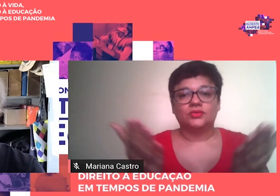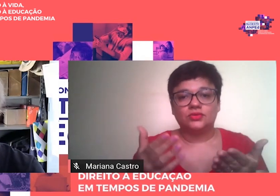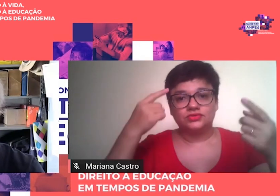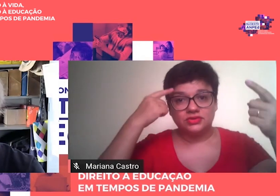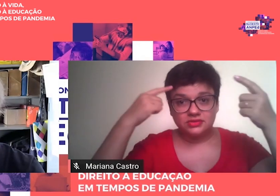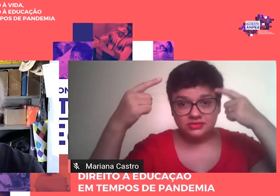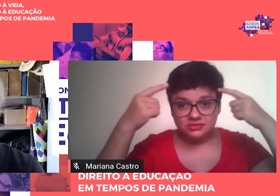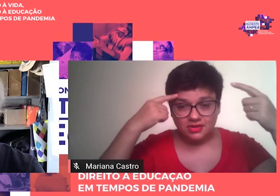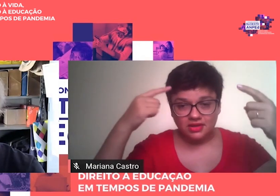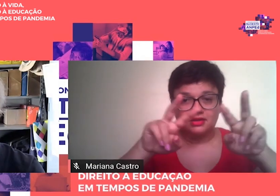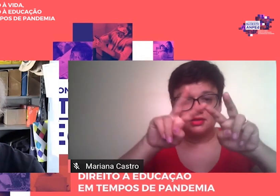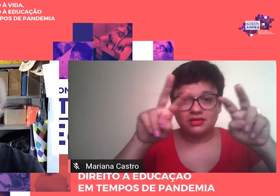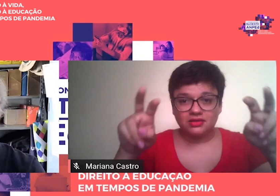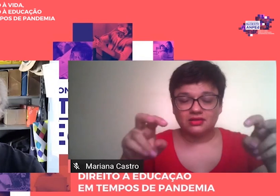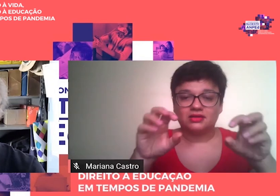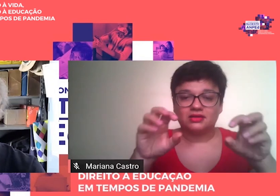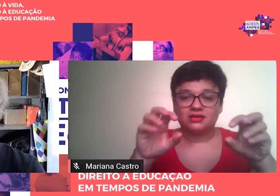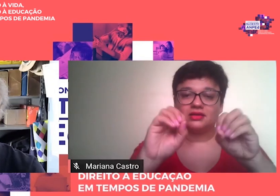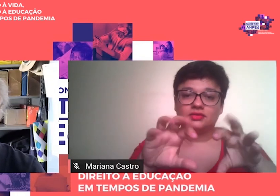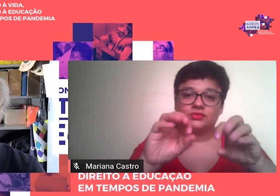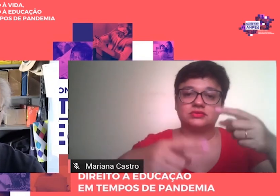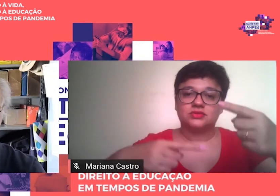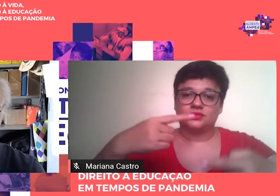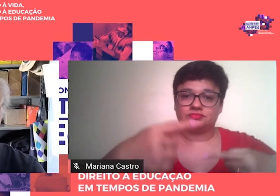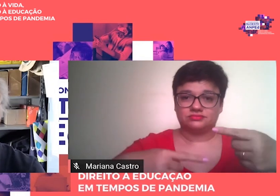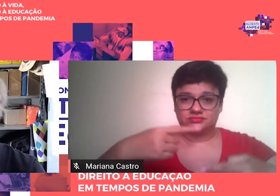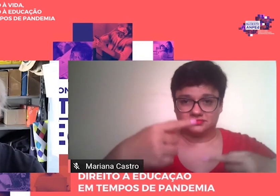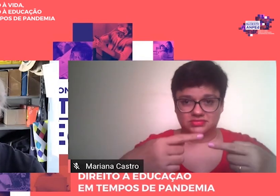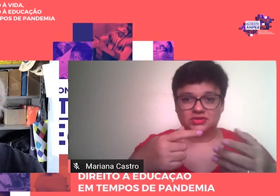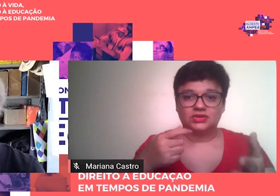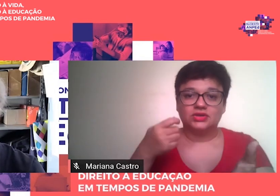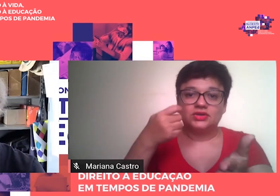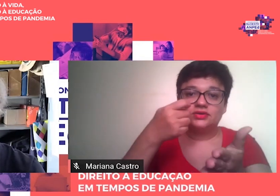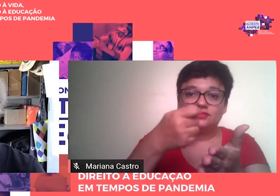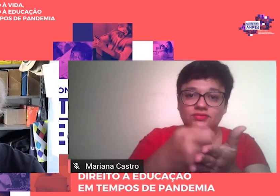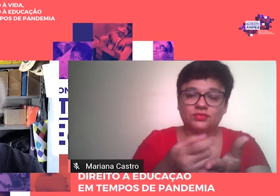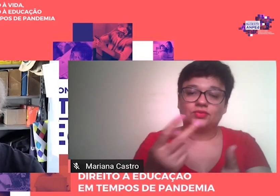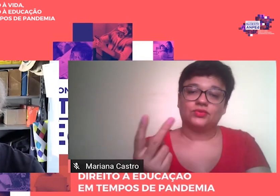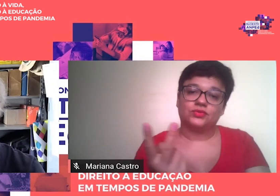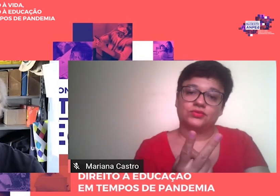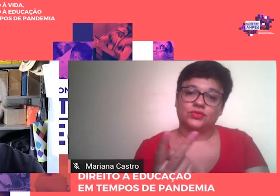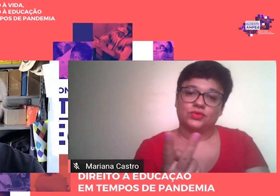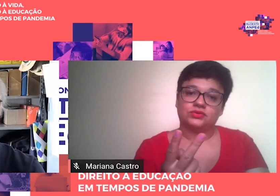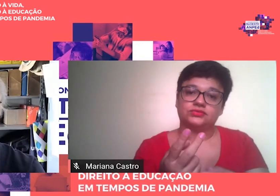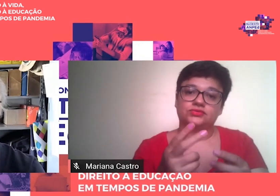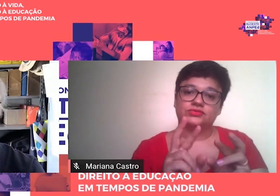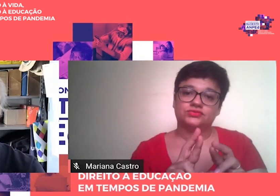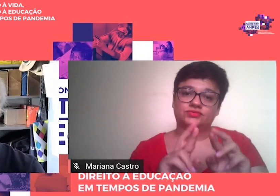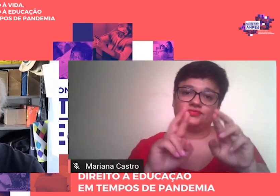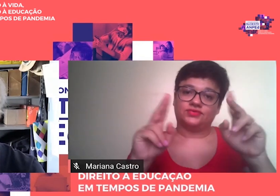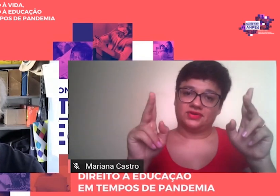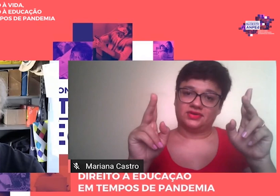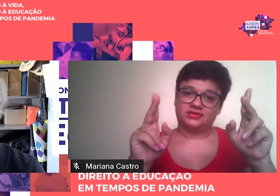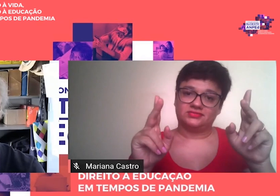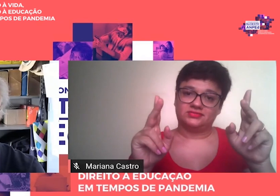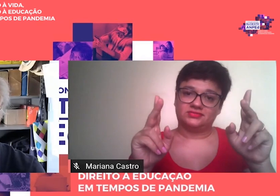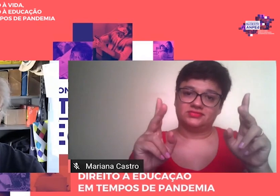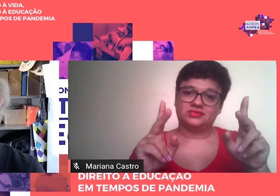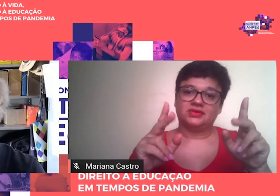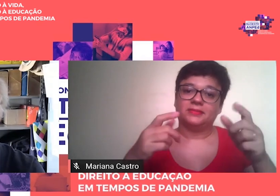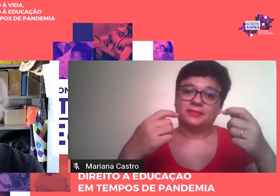sobre Educação e Política, no qual afirmou que ambas são fenômenos distintos, porém inseparáveis.